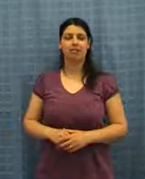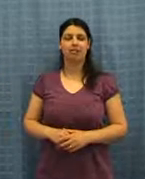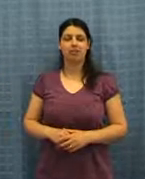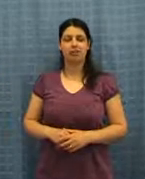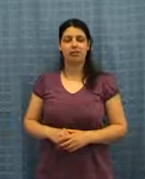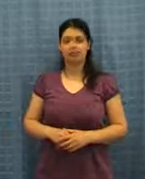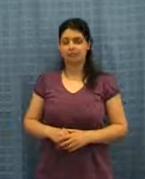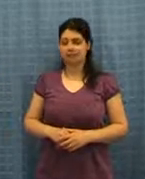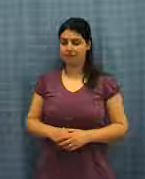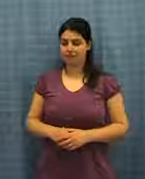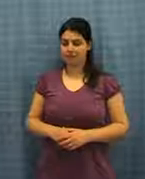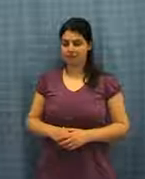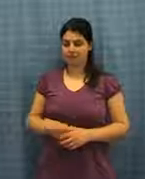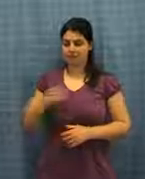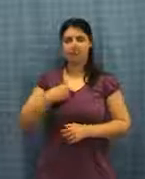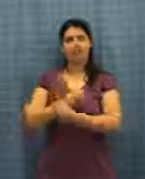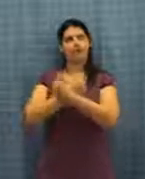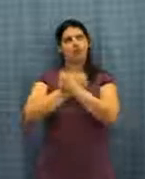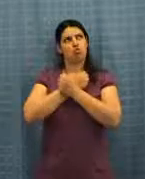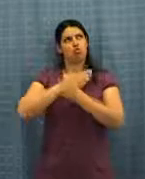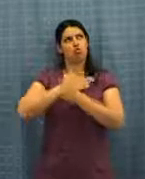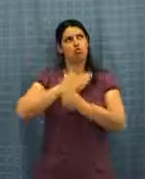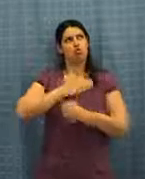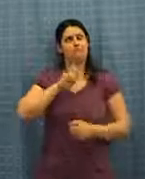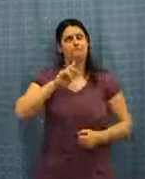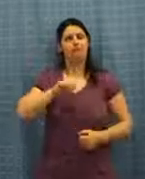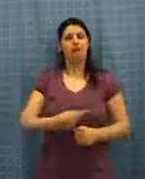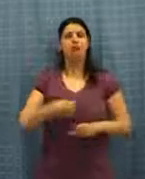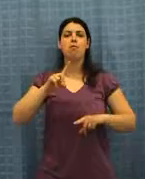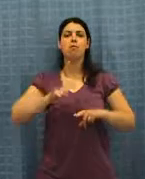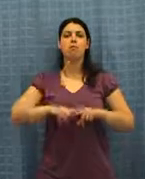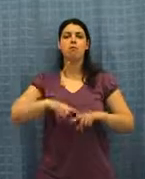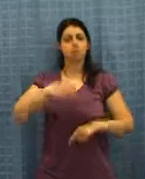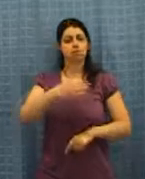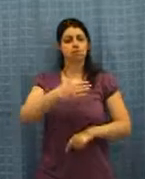migliora la loro fiducia in se stessi e vi rende più intorno e responsabili.